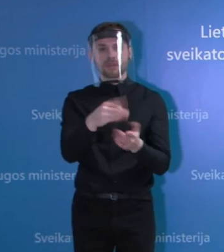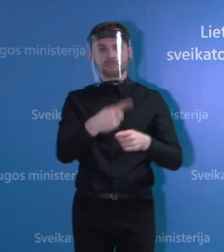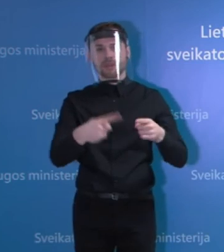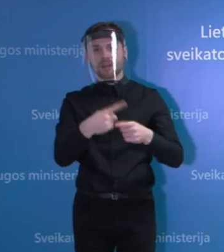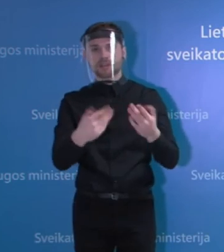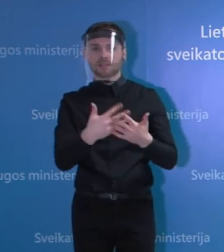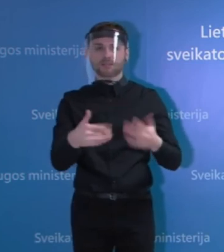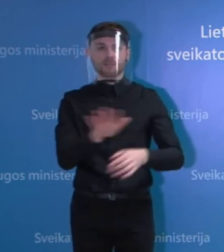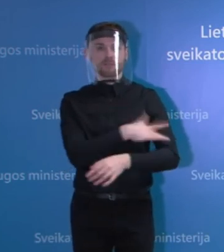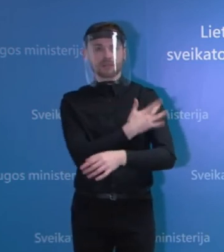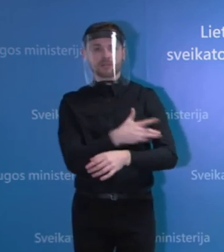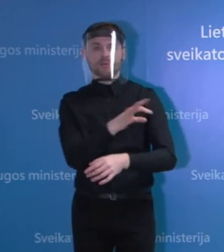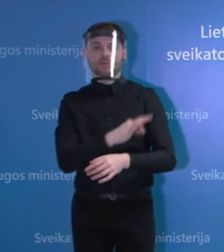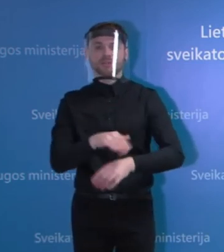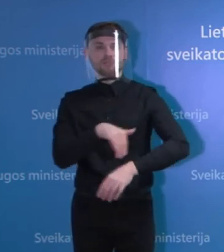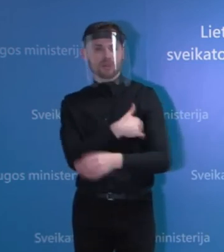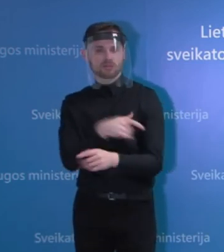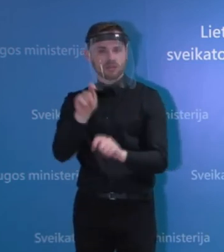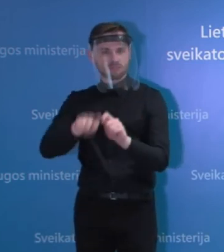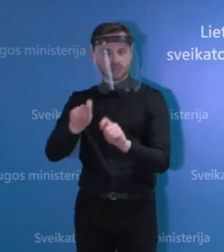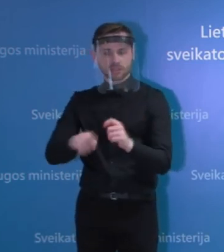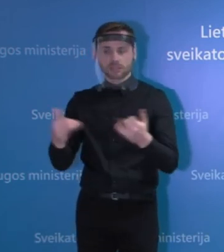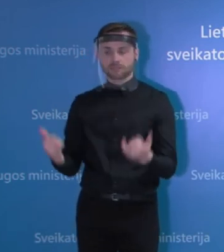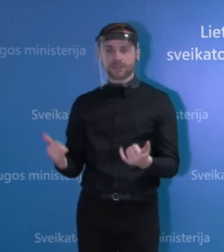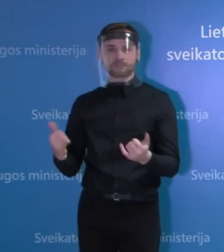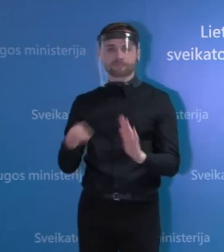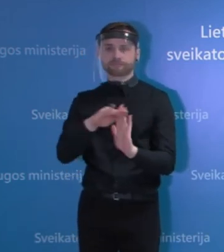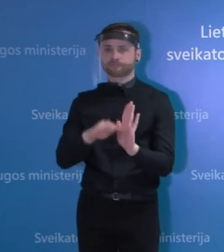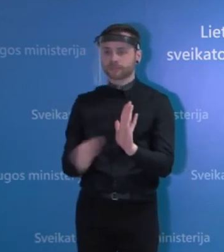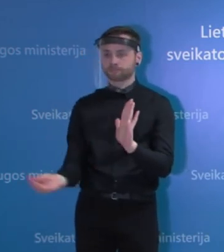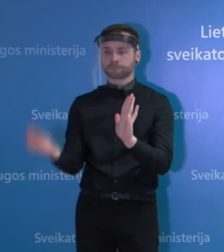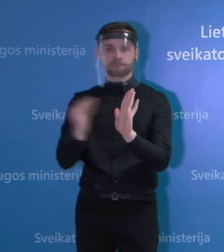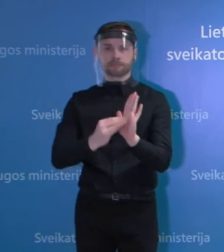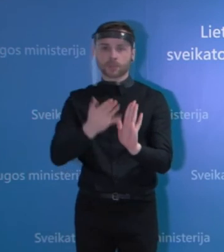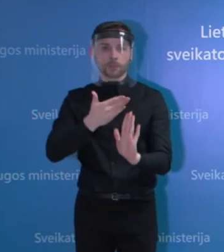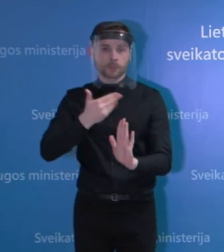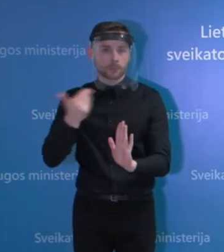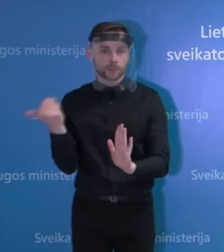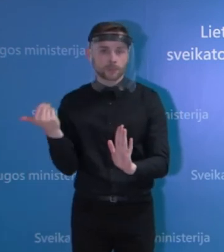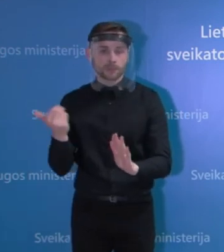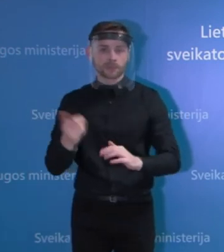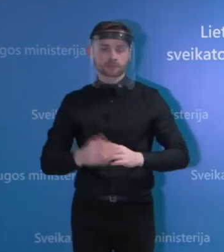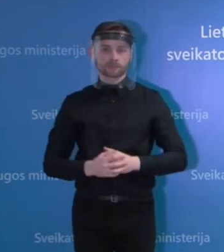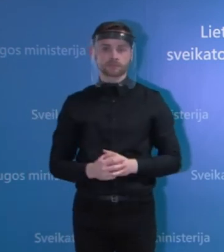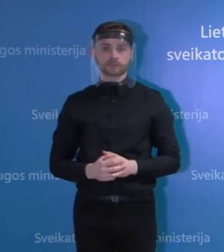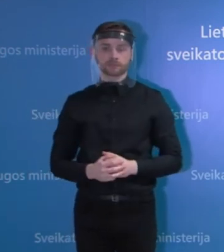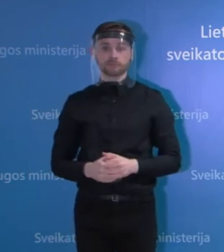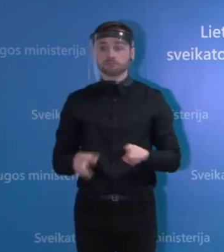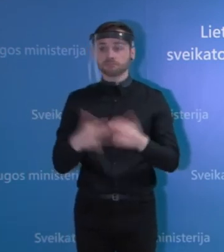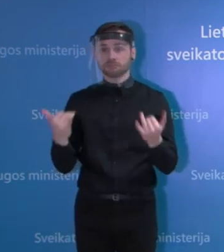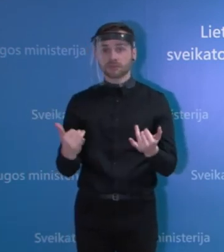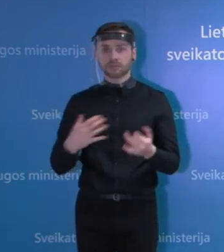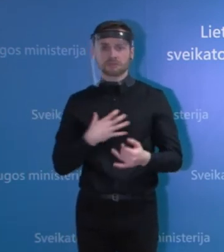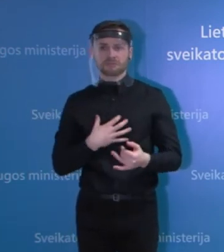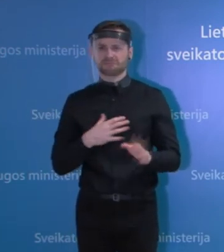privaloma temperatūras matavimo, tai kol kas tokios priemonės nebuvo ir panašu, kad jos neprireikia